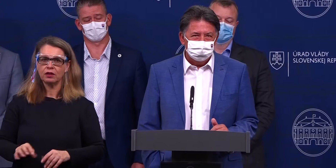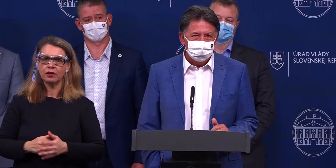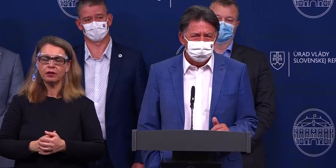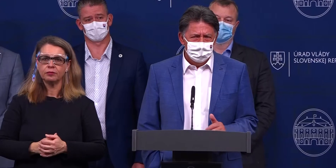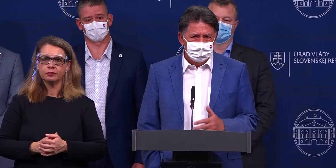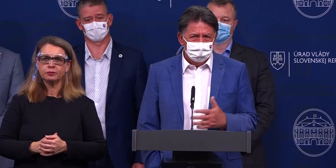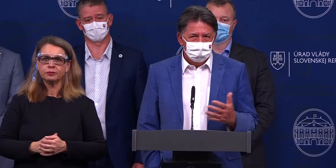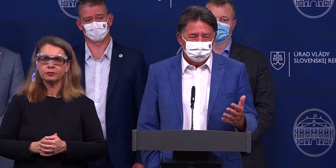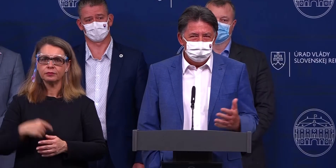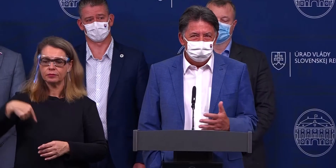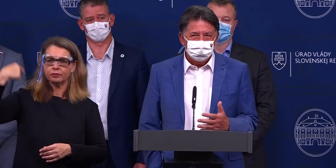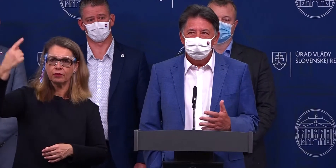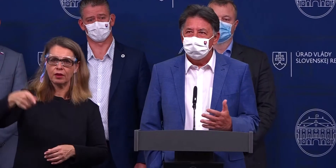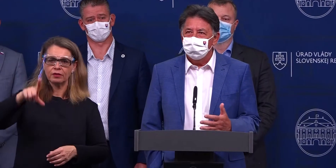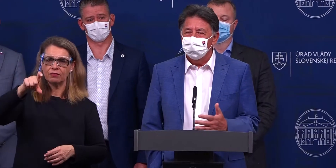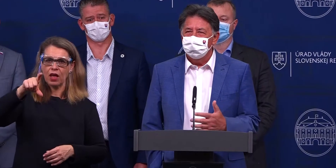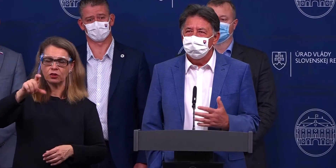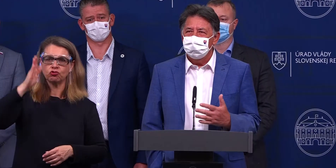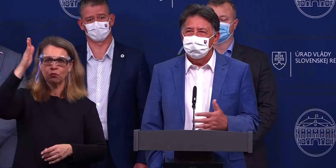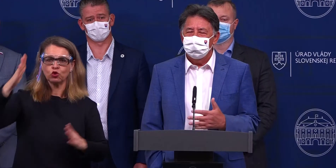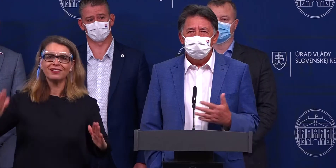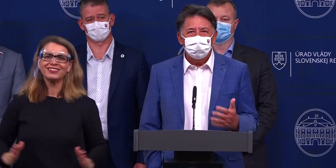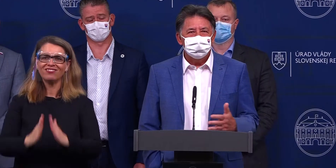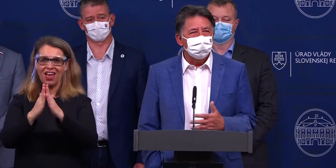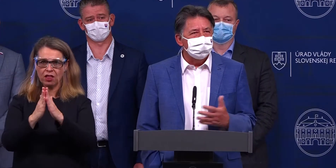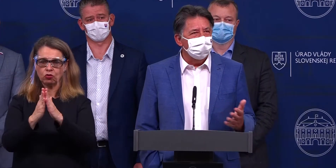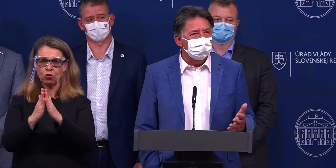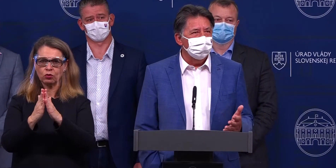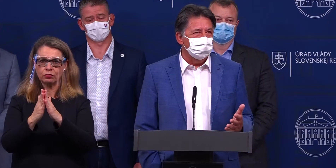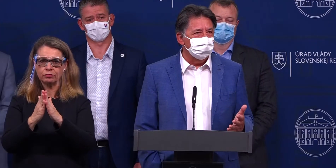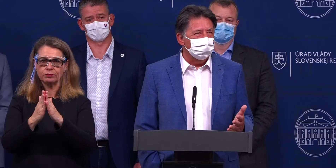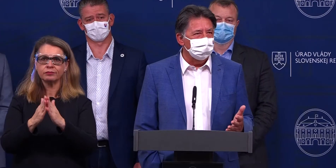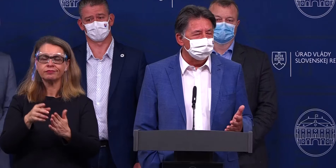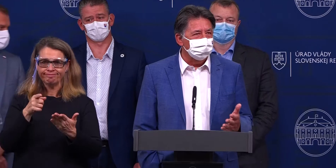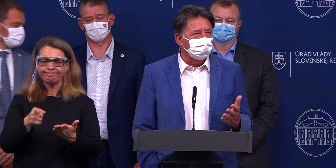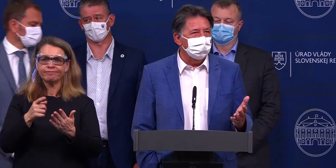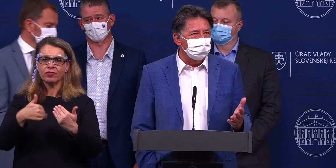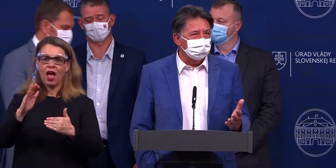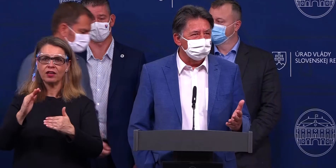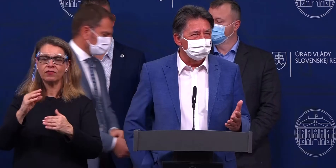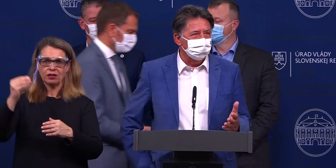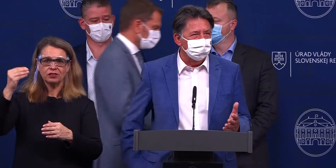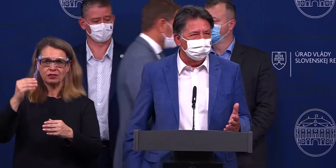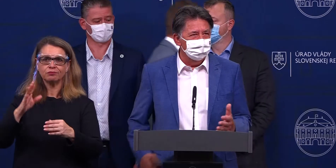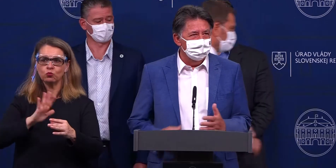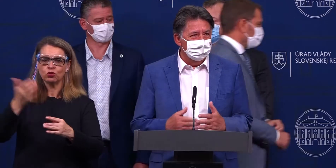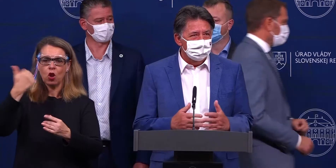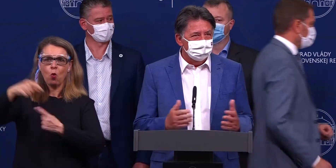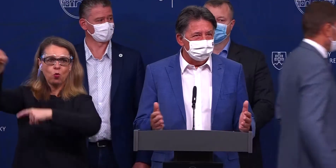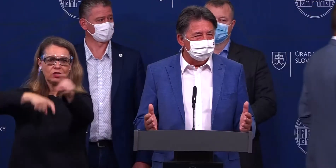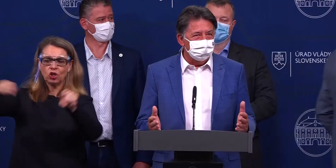prakticky príde k sviatku, ktorý najviac ruší regionalitu na Slovensku. To je pamiatka z Osnuli.